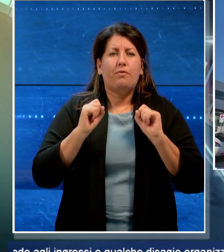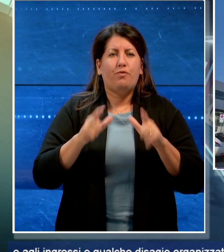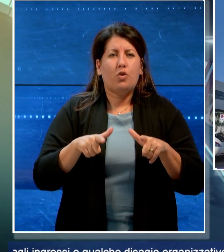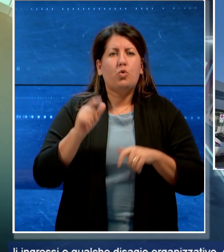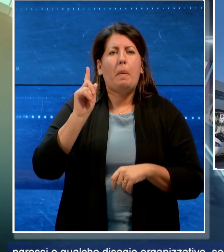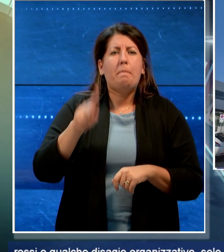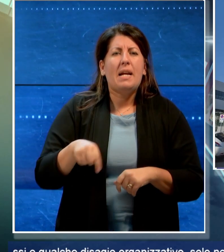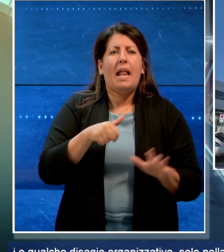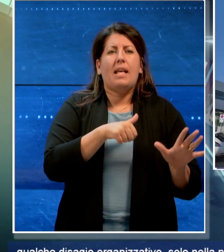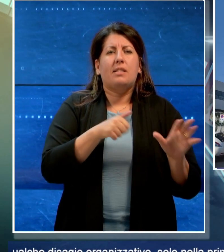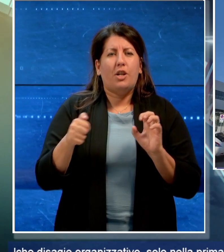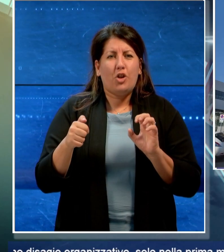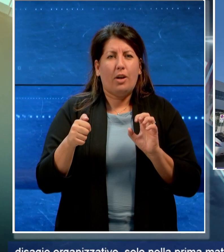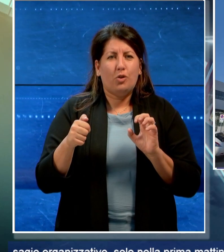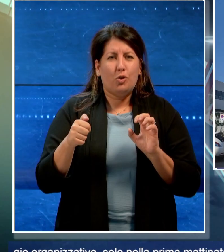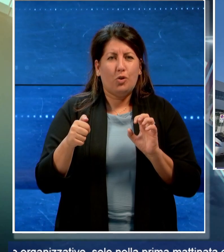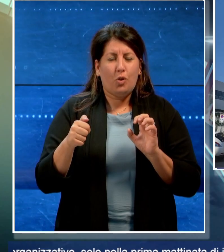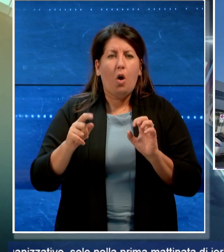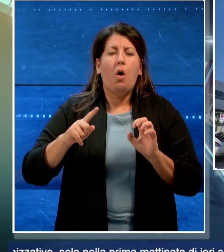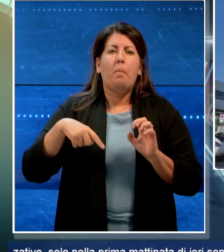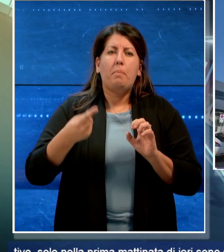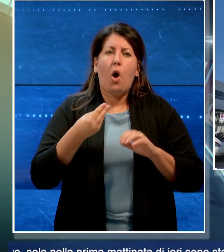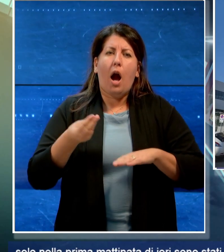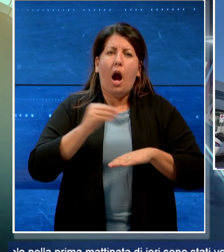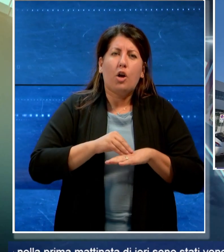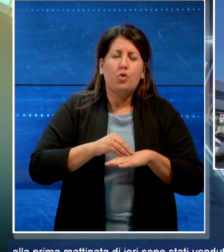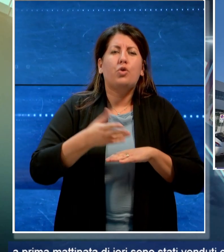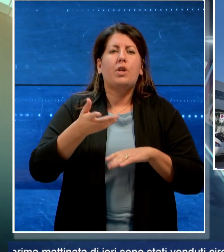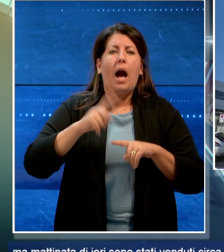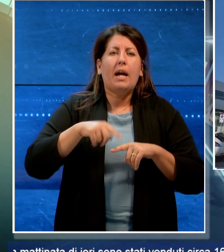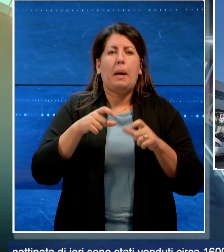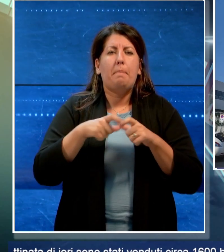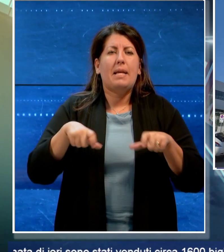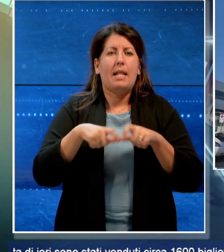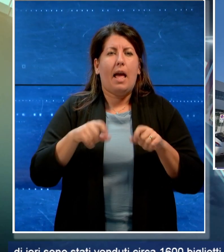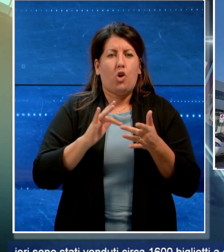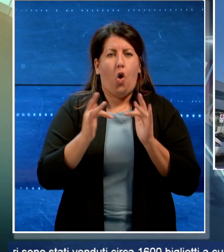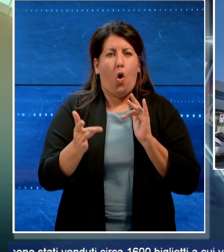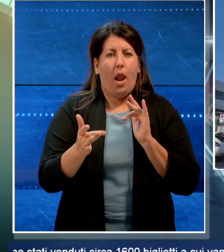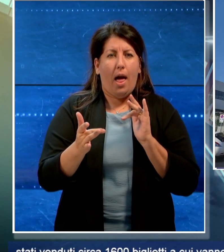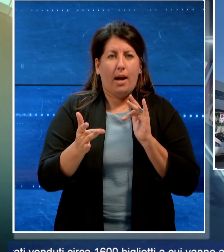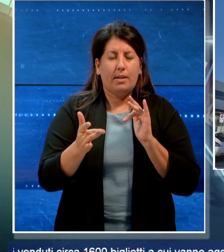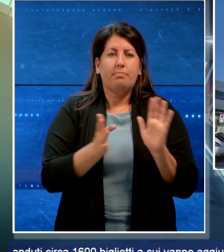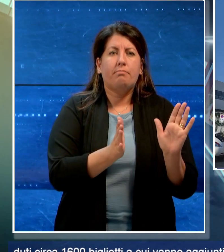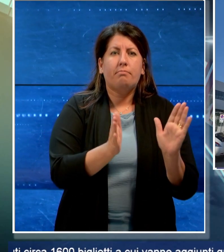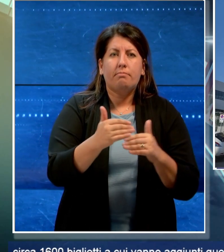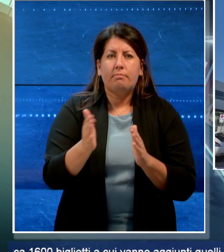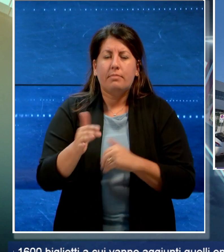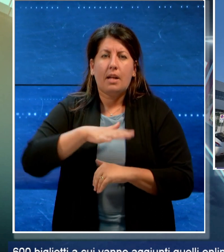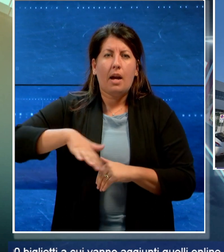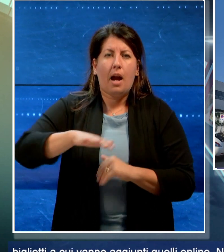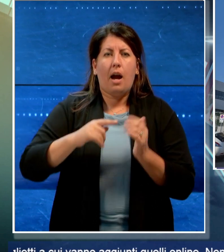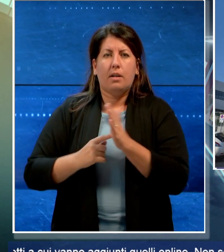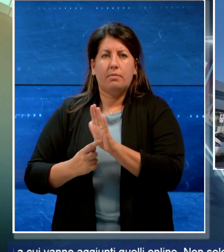biglietti, a cui poi vanno aggiunti quelli online. Non solo stand e aree espositive,